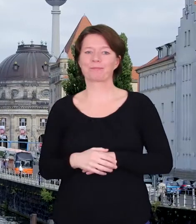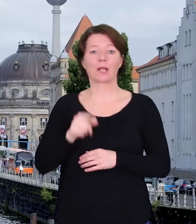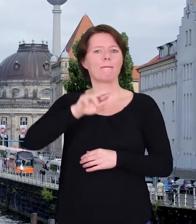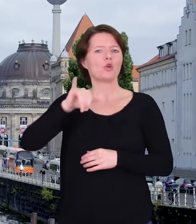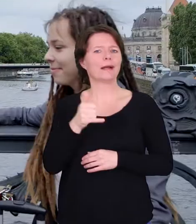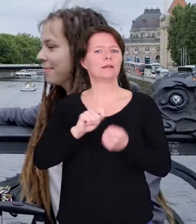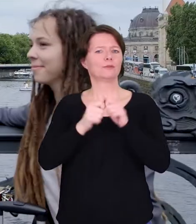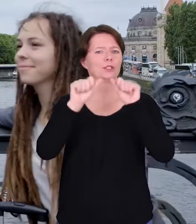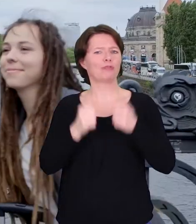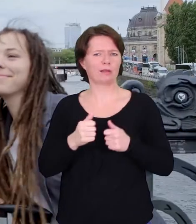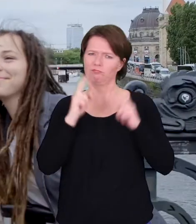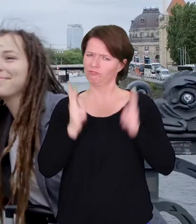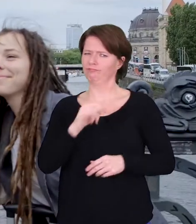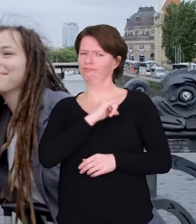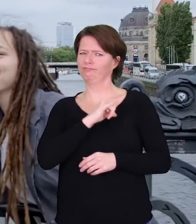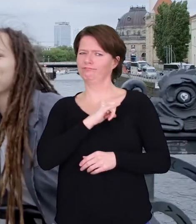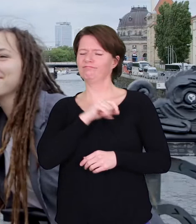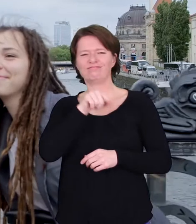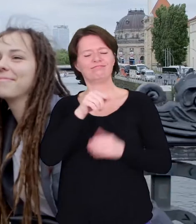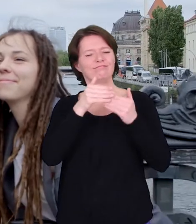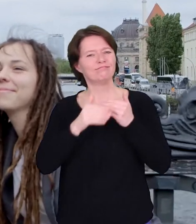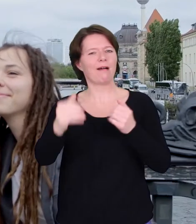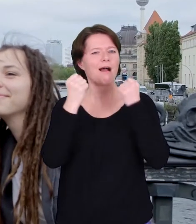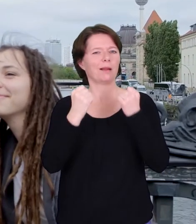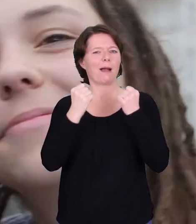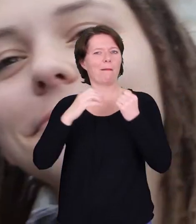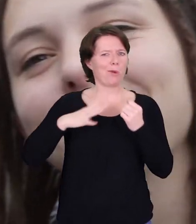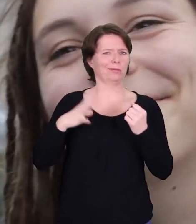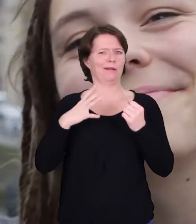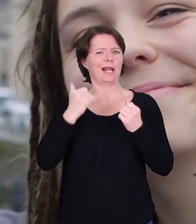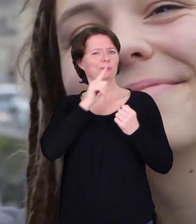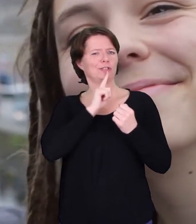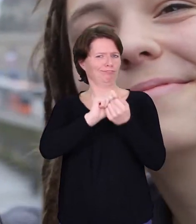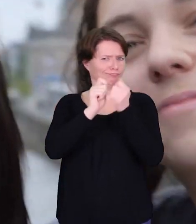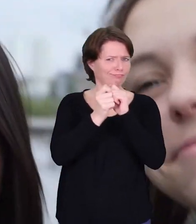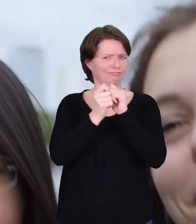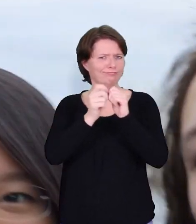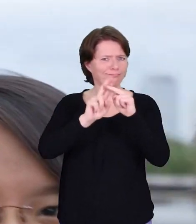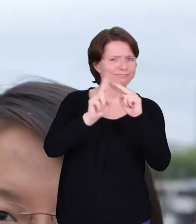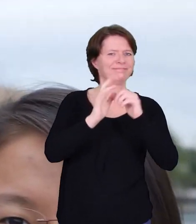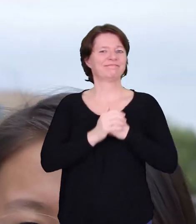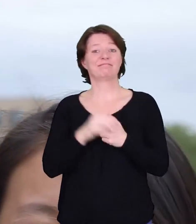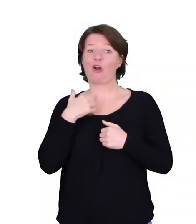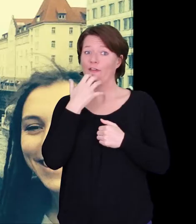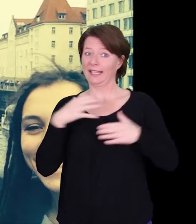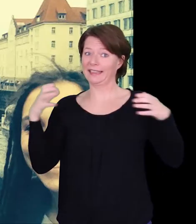interessant, Nachhaltigkeit hipper zu gestalten, Lebensstile zu verändern und das habe ich halt gehofft in dem Projektteam umsetzen zu können.